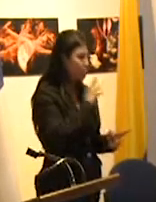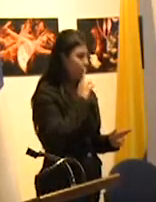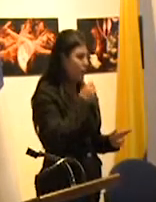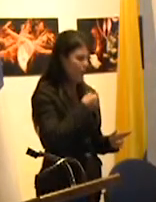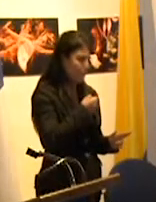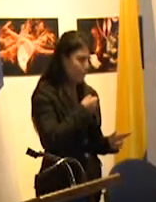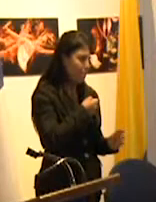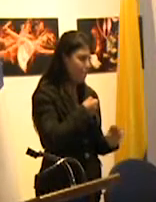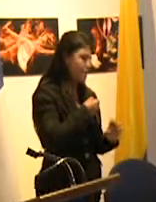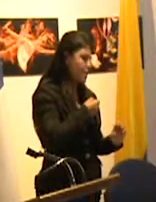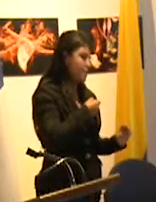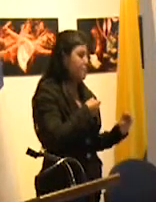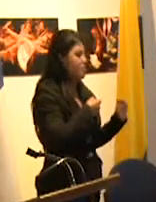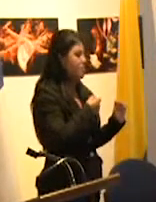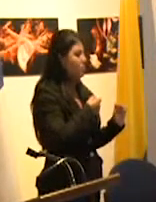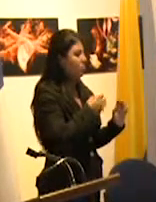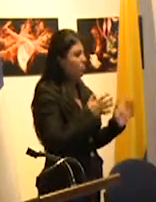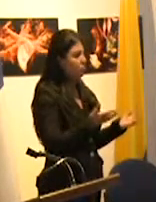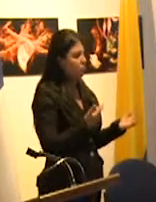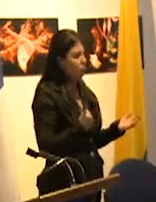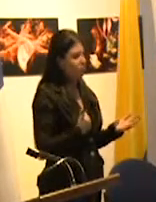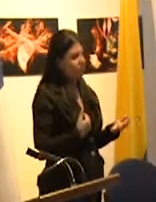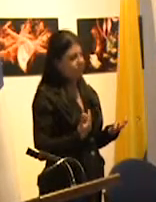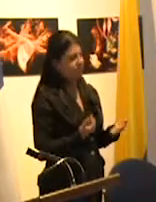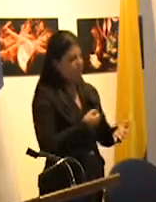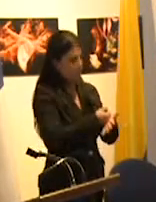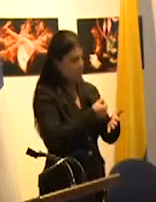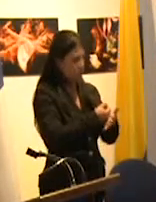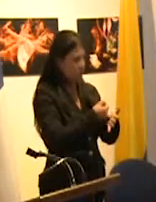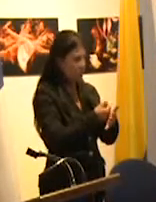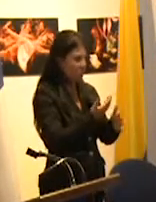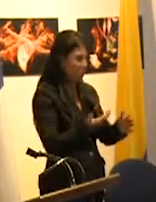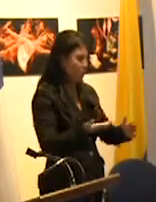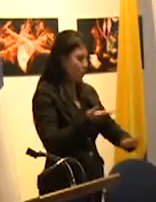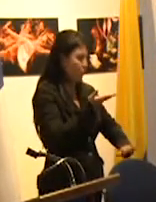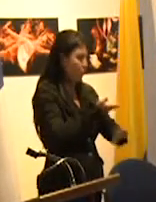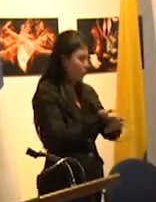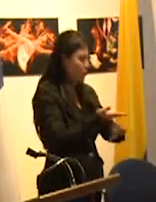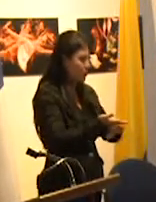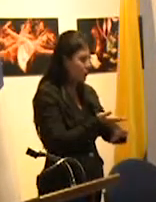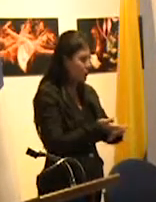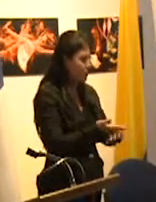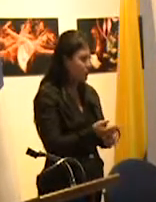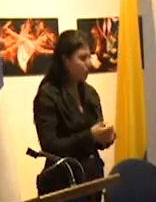bueno lo que intentamos proponer es que